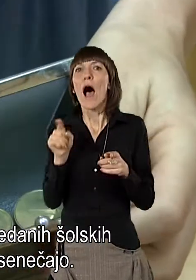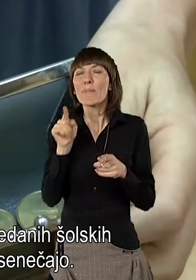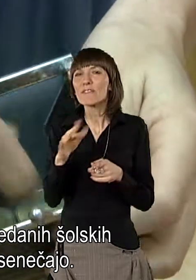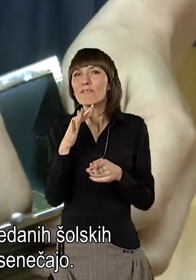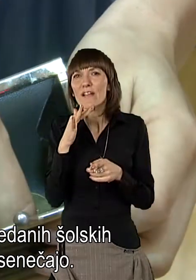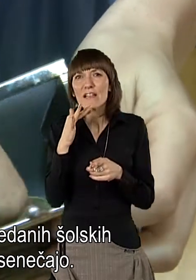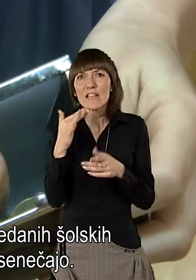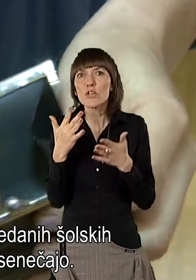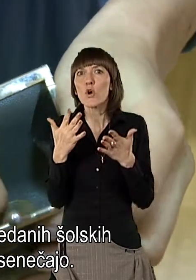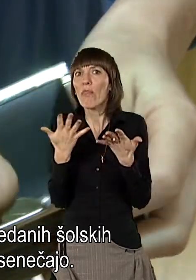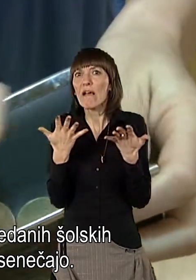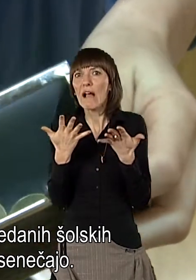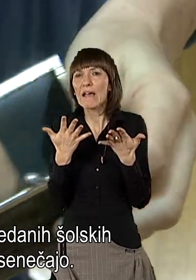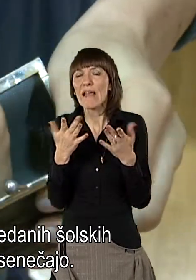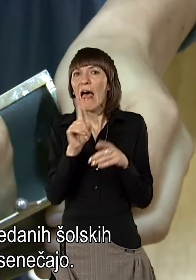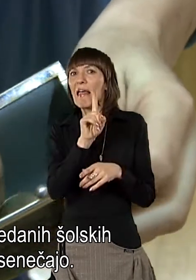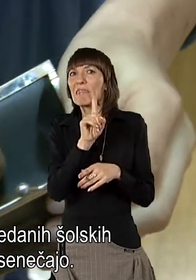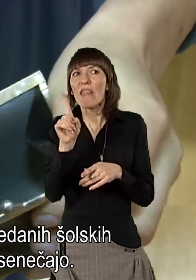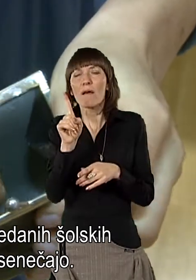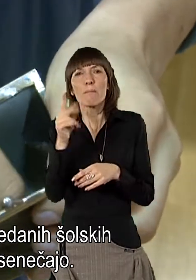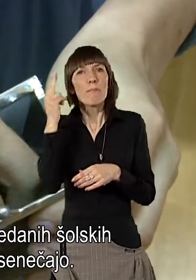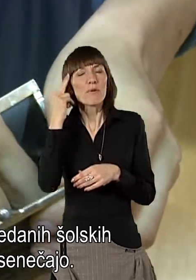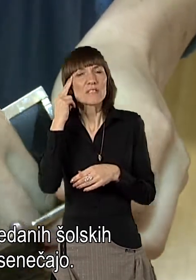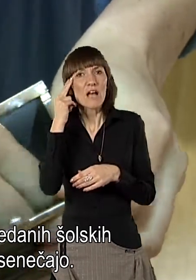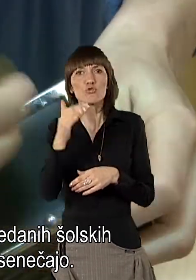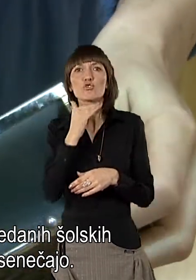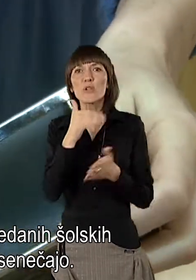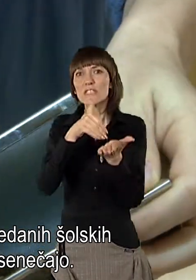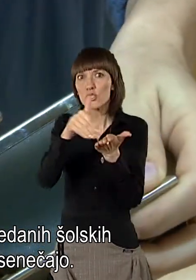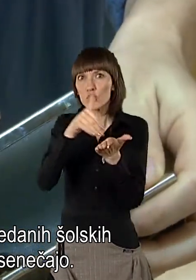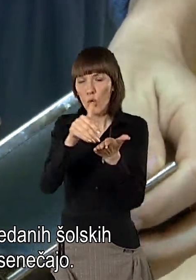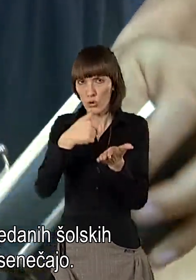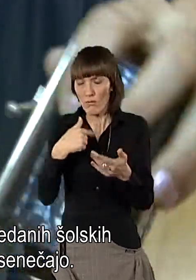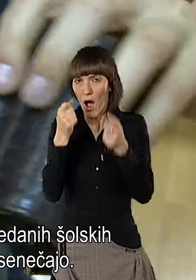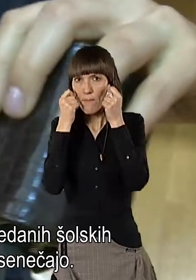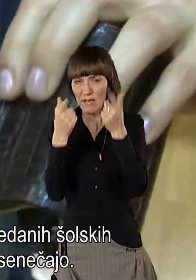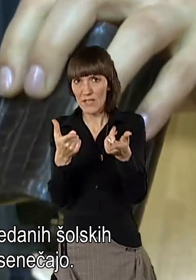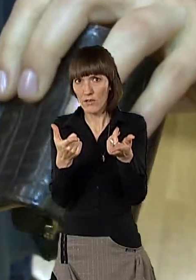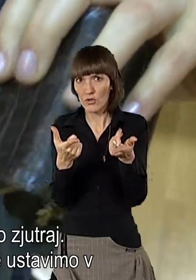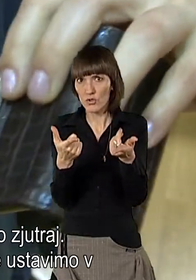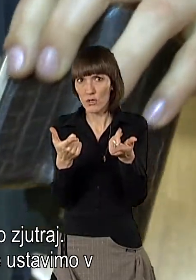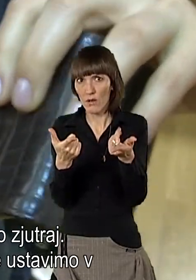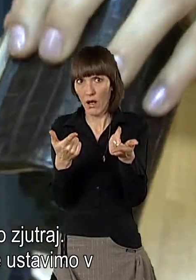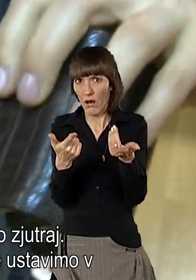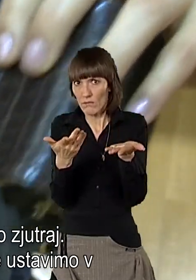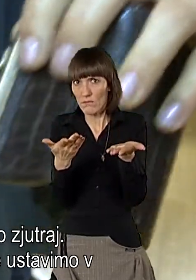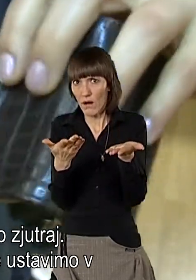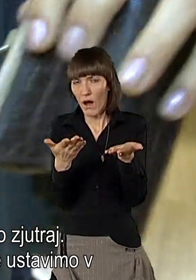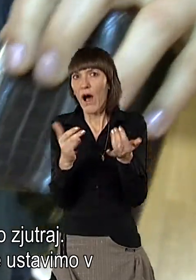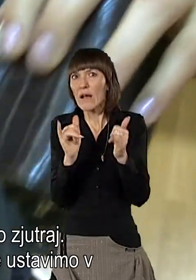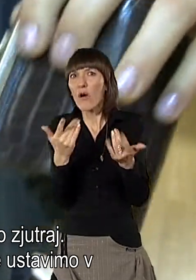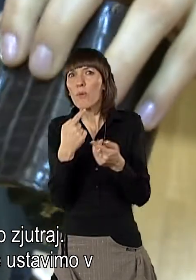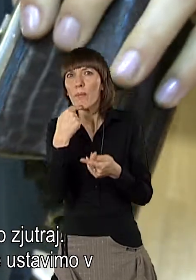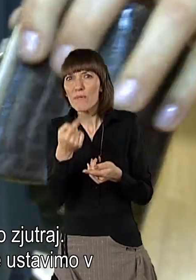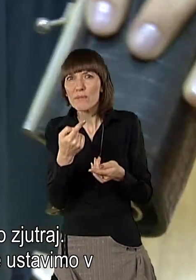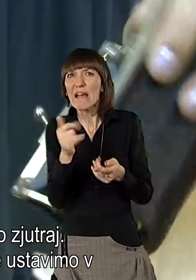nekih nenapovedanih šolskih stroškov, ki te pravzaprav presenečajo. So malico pripravimo pač zjutraj, je